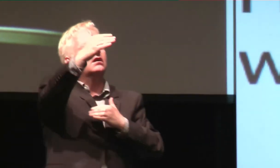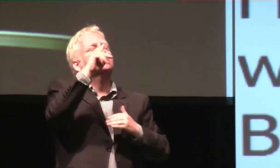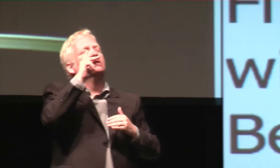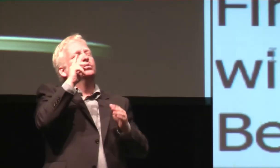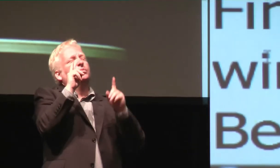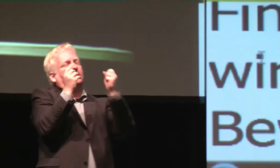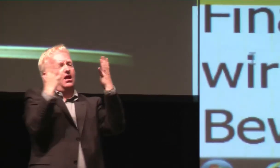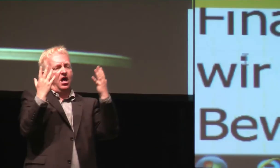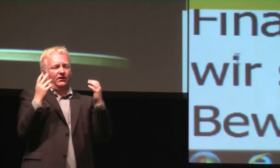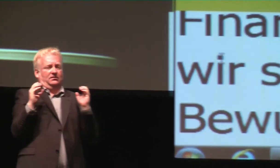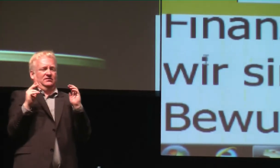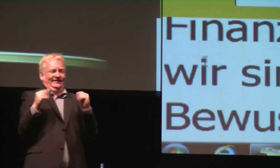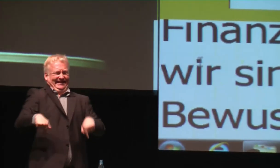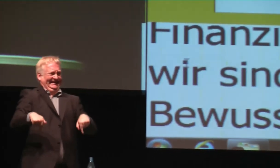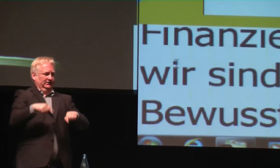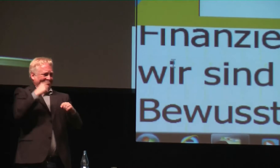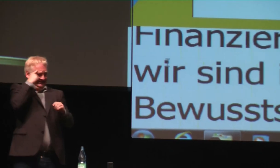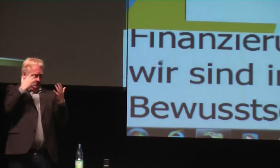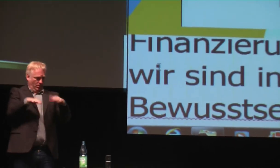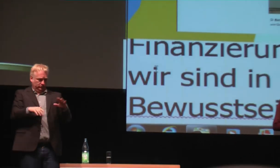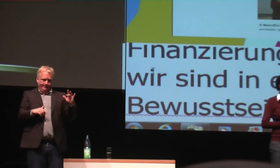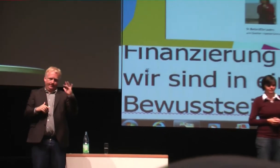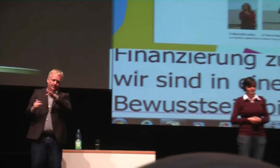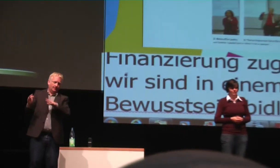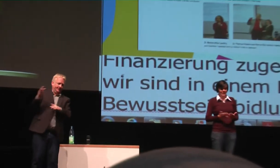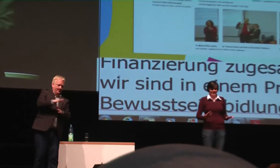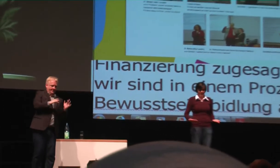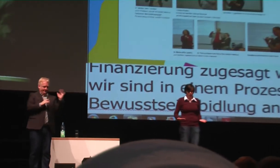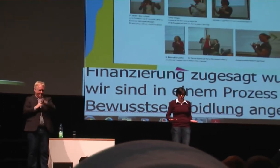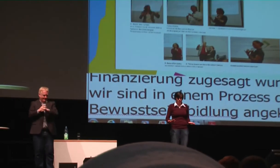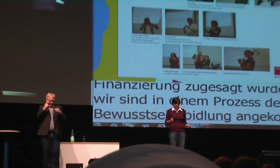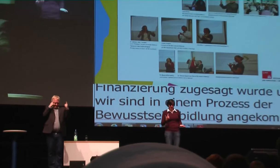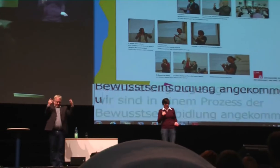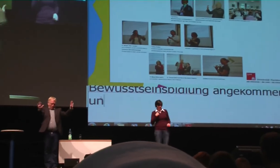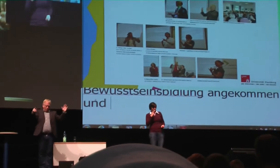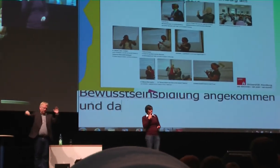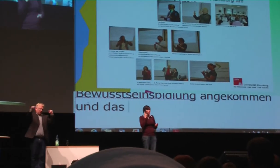Gebärdensprache ein durchaus positiver und wichtiger Weg ist. Und es geht gar nicht darum, hier